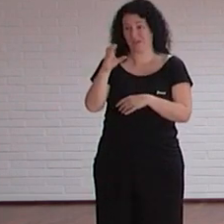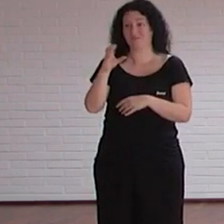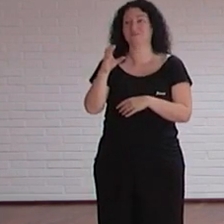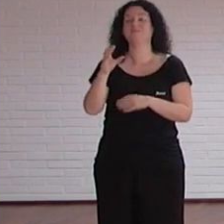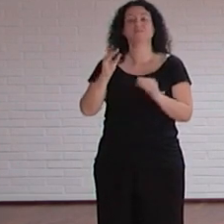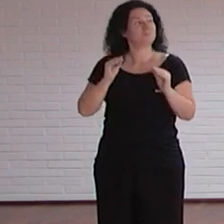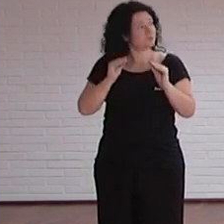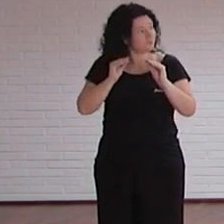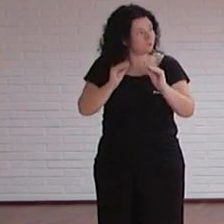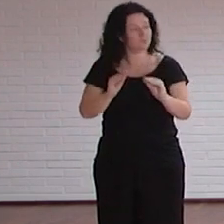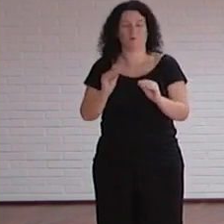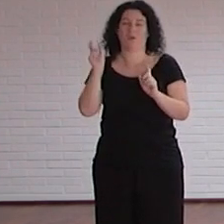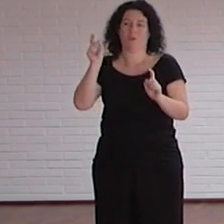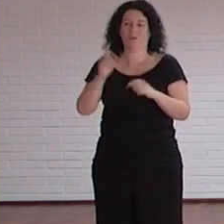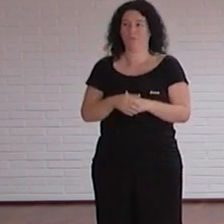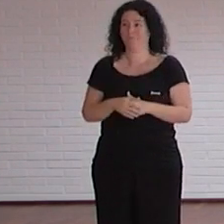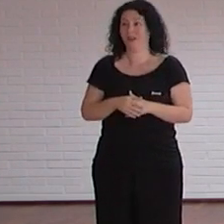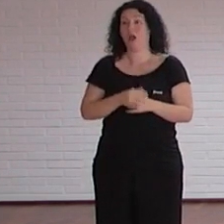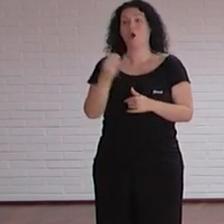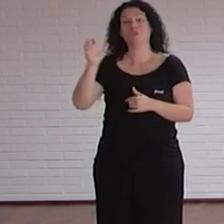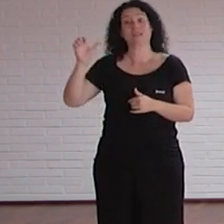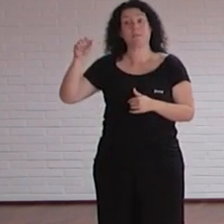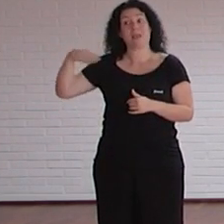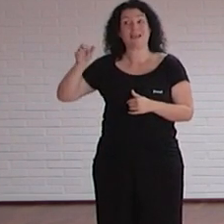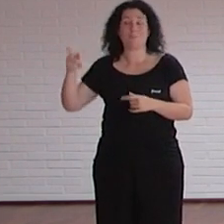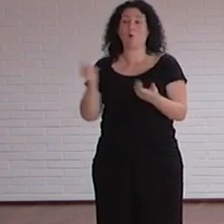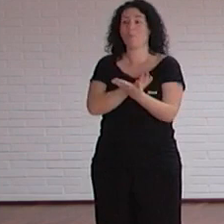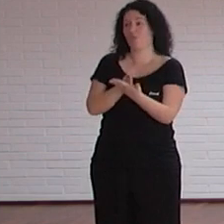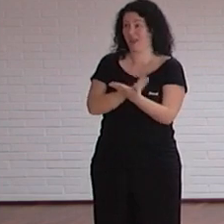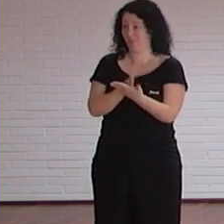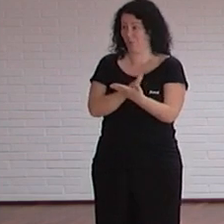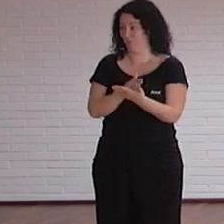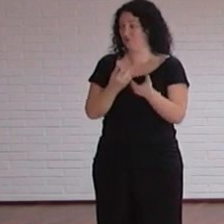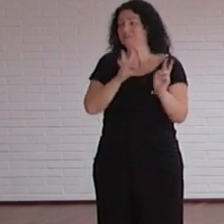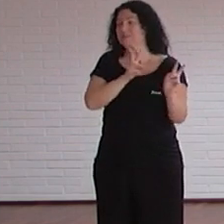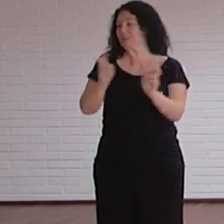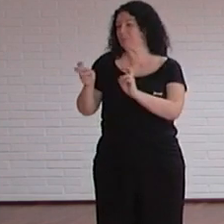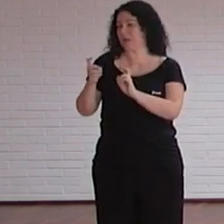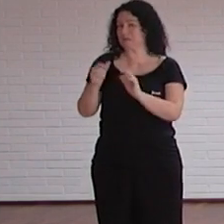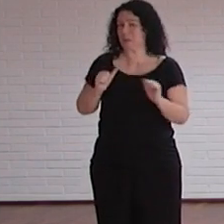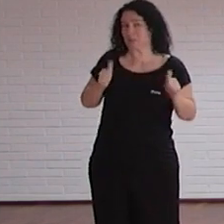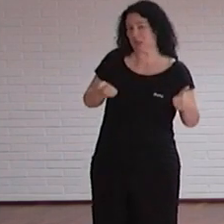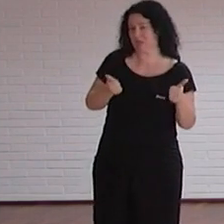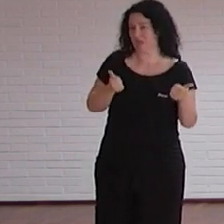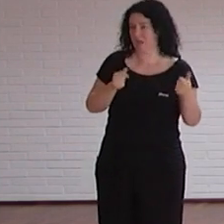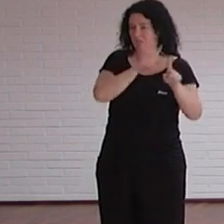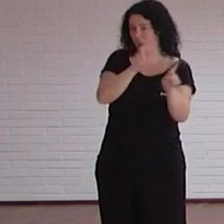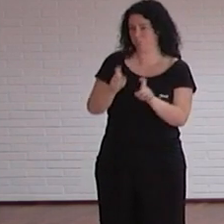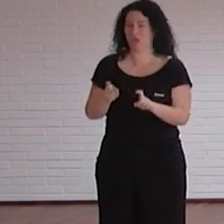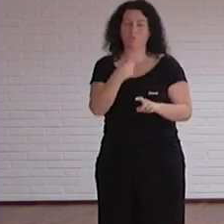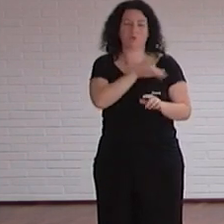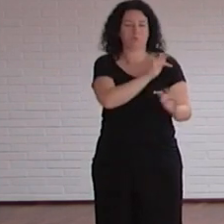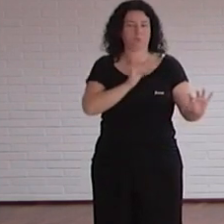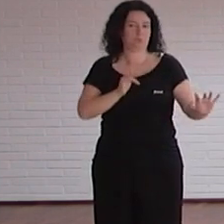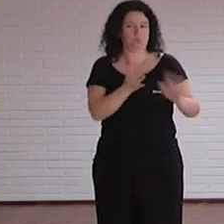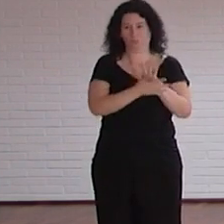moderador de la mesa por decir algo va a introducir las cuestiones que queremos plantearos y estaría muy bien